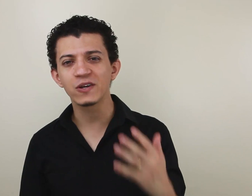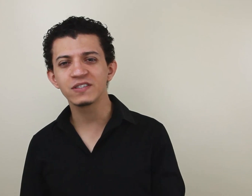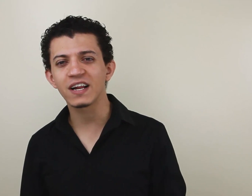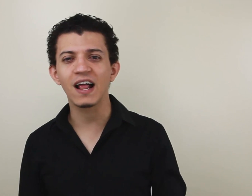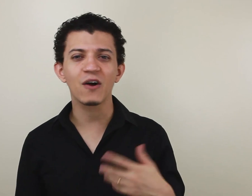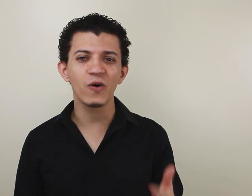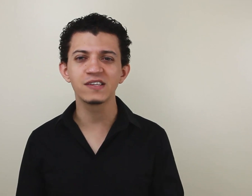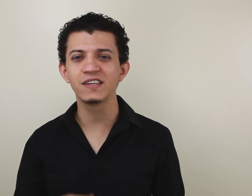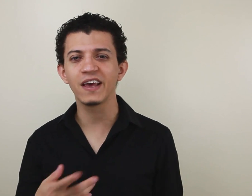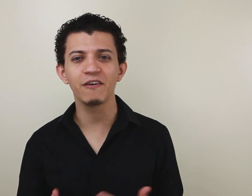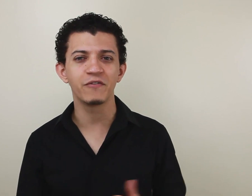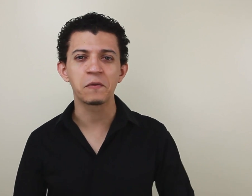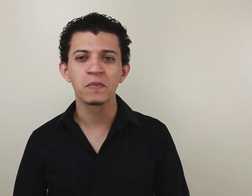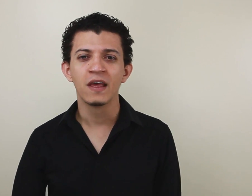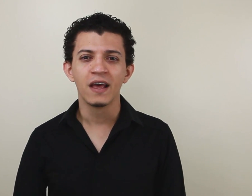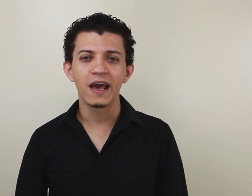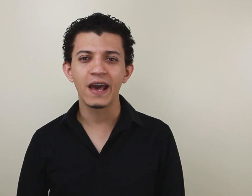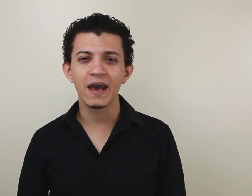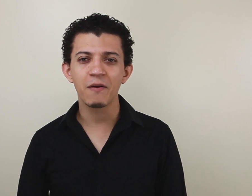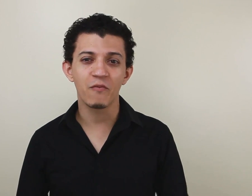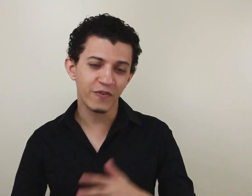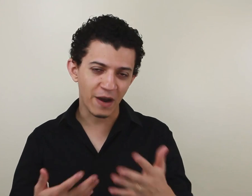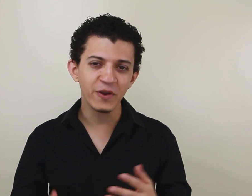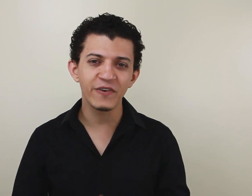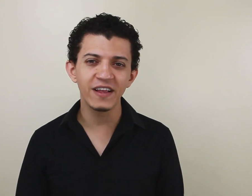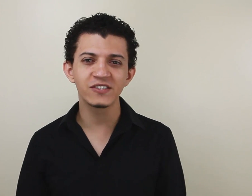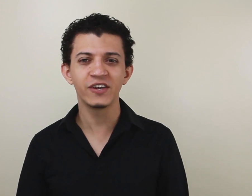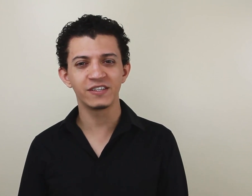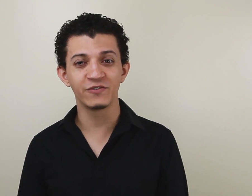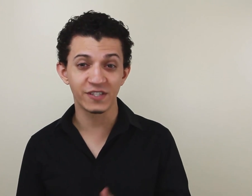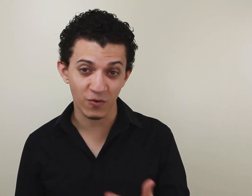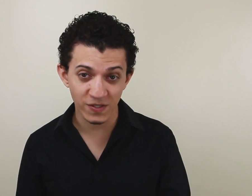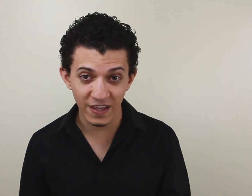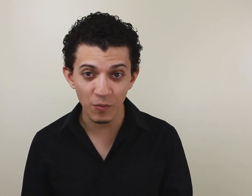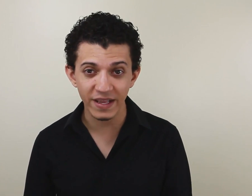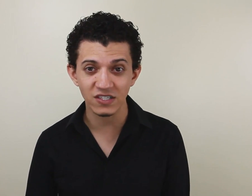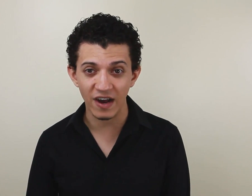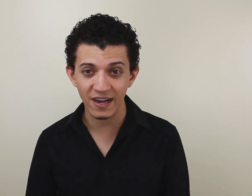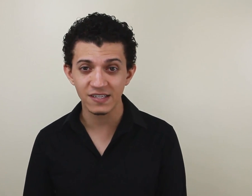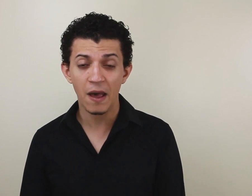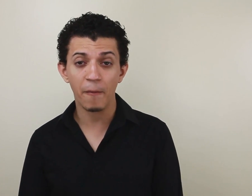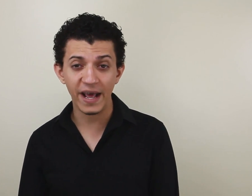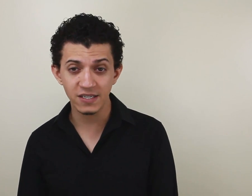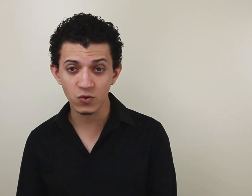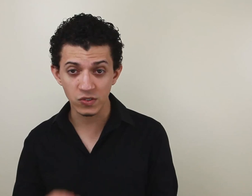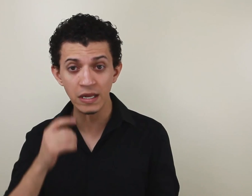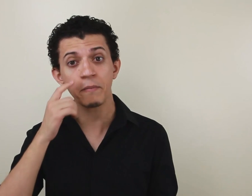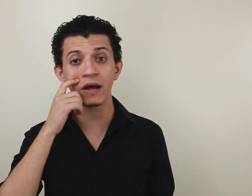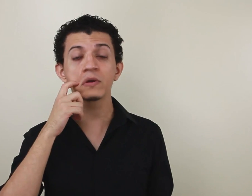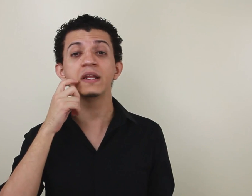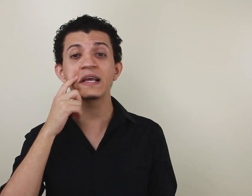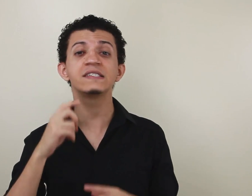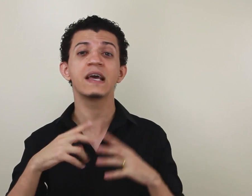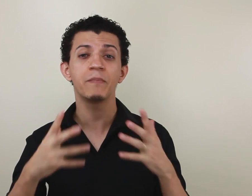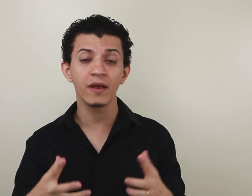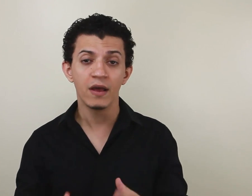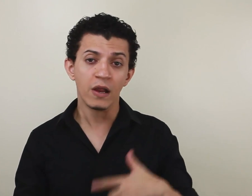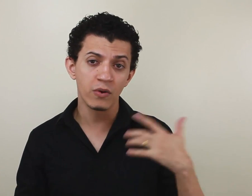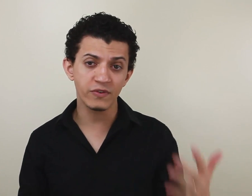pode entrar lá, conhecer, enfim. Vou ficar muito feliz se você conseguir uma das vagas para esses cursos. Lembrando que nem sempre, quando